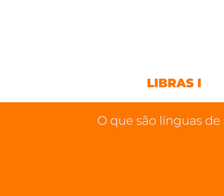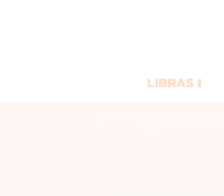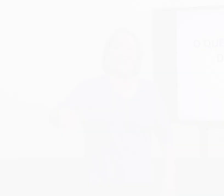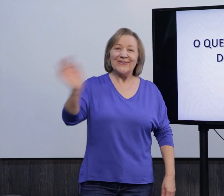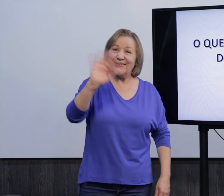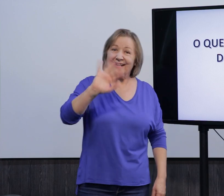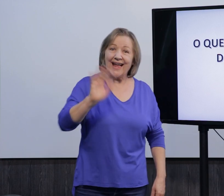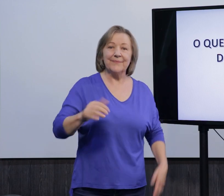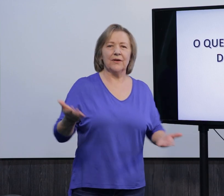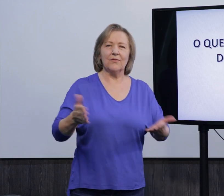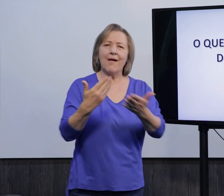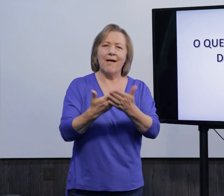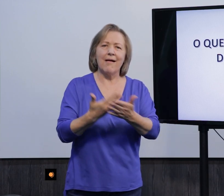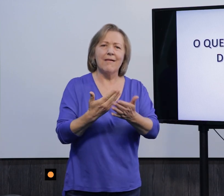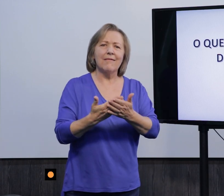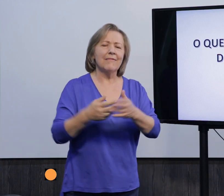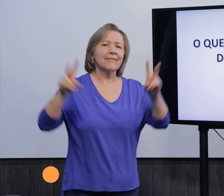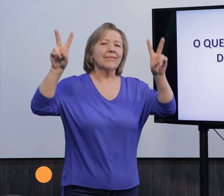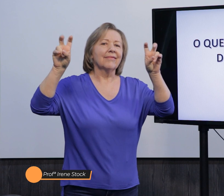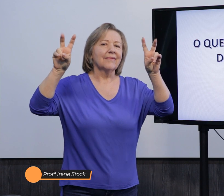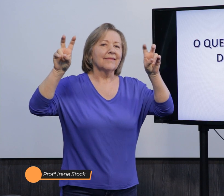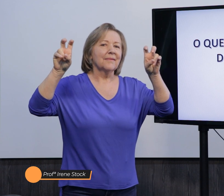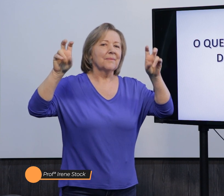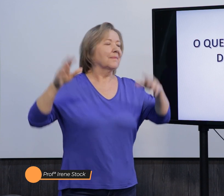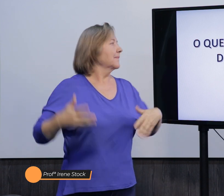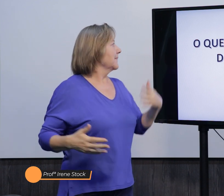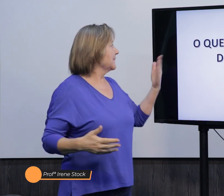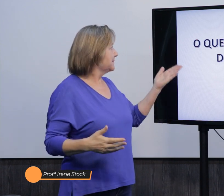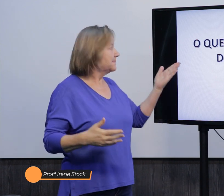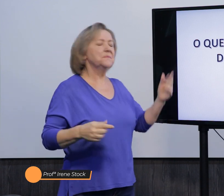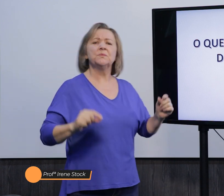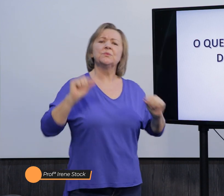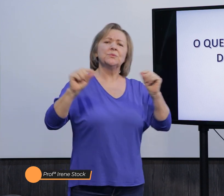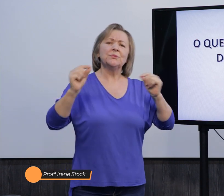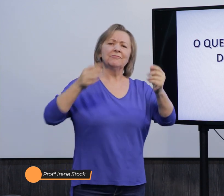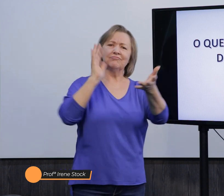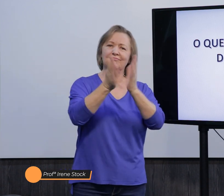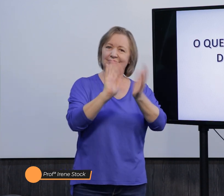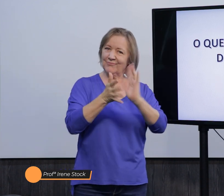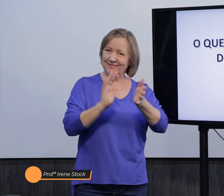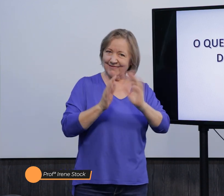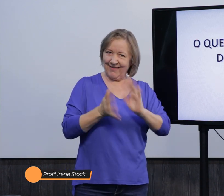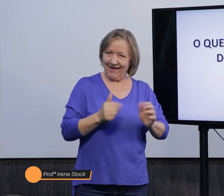Olá, a nossa aula de agora tem o tema, o que são as línguas de sinais